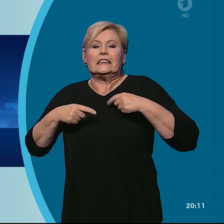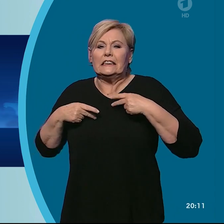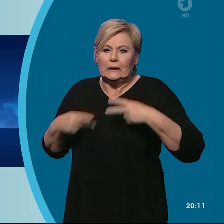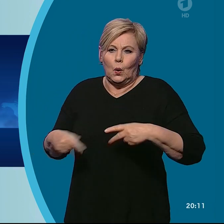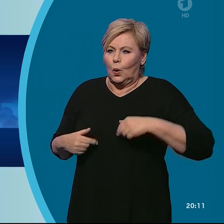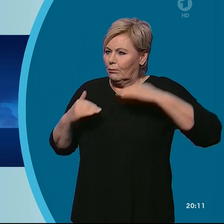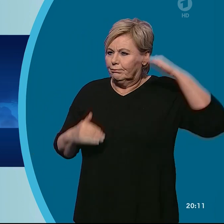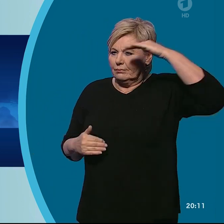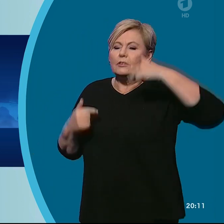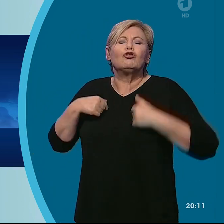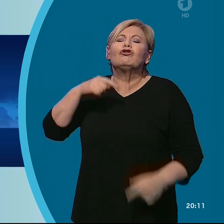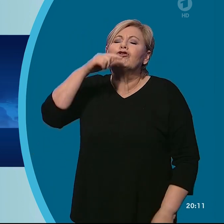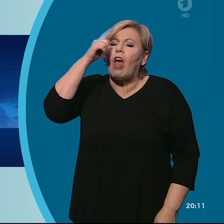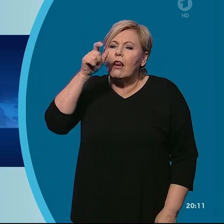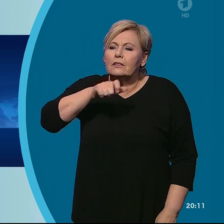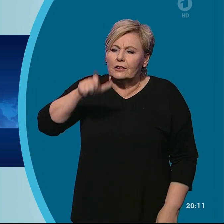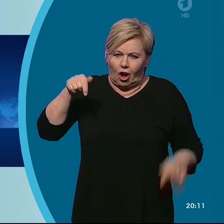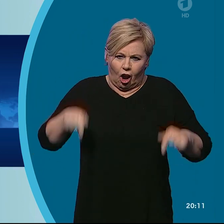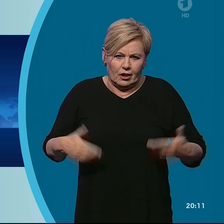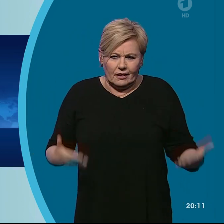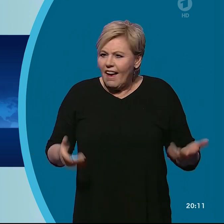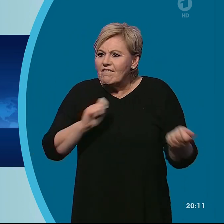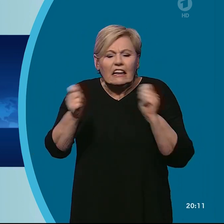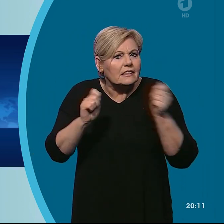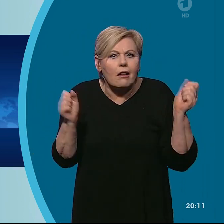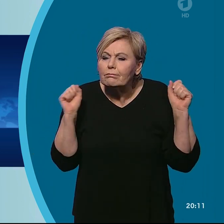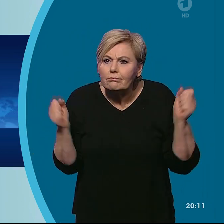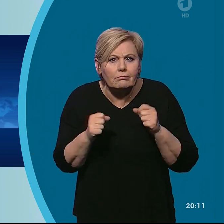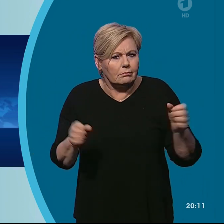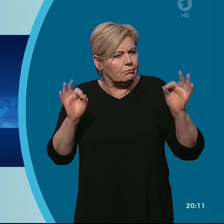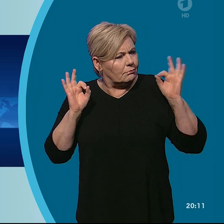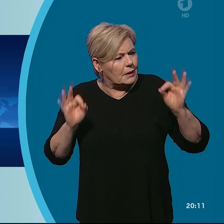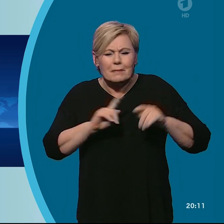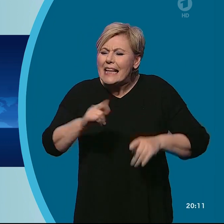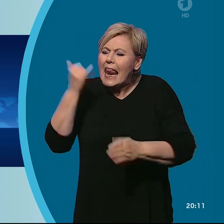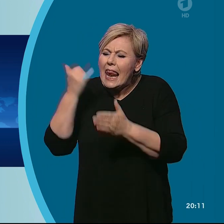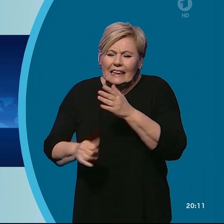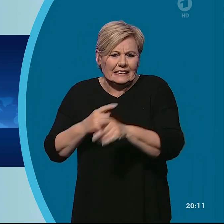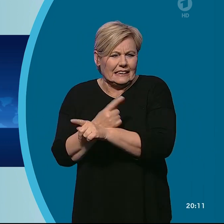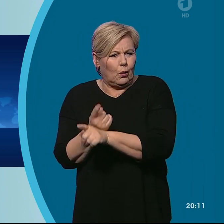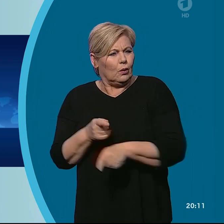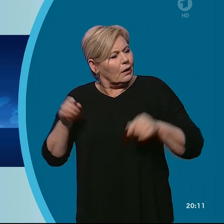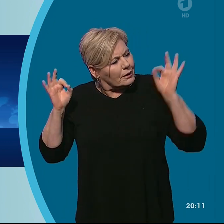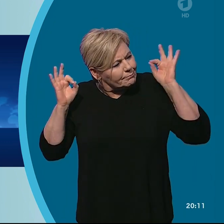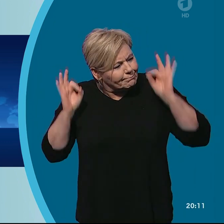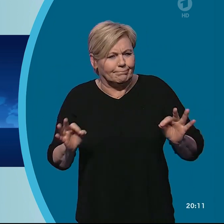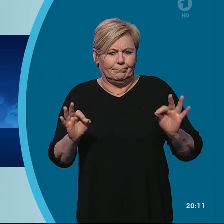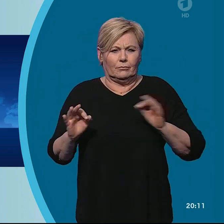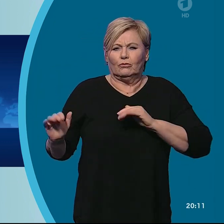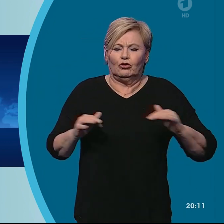die Jungs das heute gemacht haben. Ich hatte keine Möglichkeiten zu wechseln. wirklich bis zur letzten Sekunde haben die Jungs richtig investiert. In dem